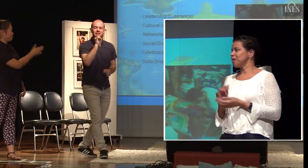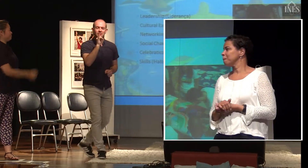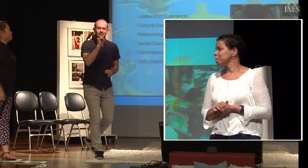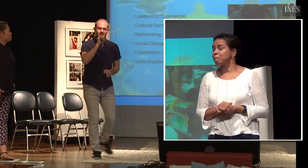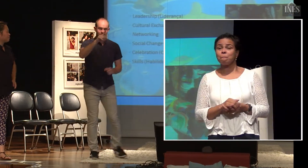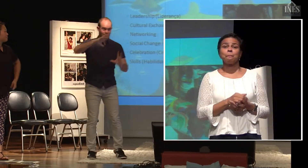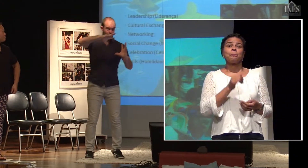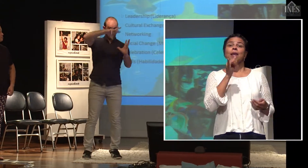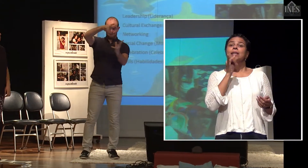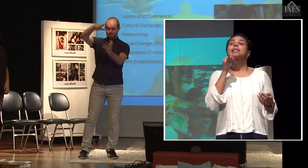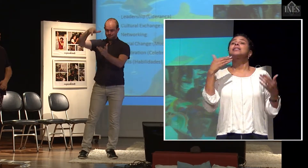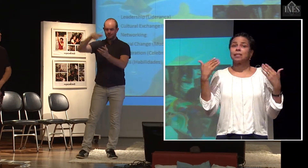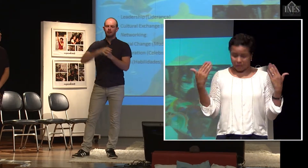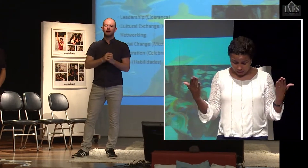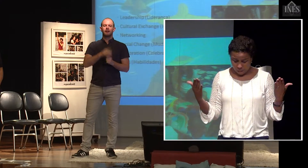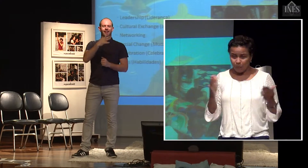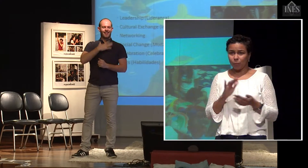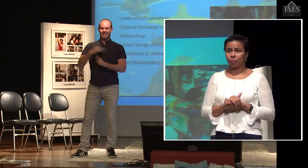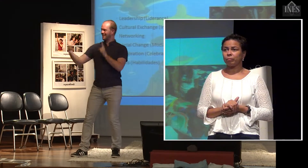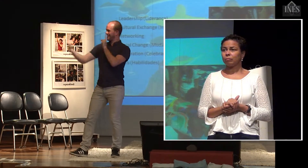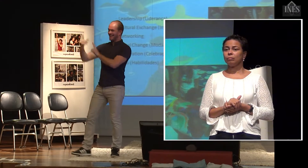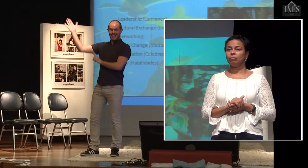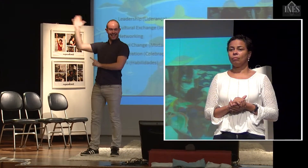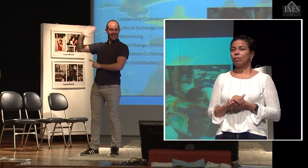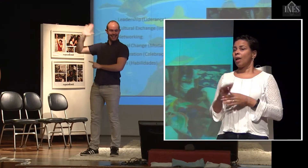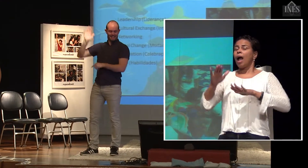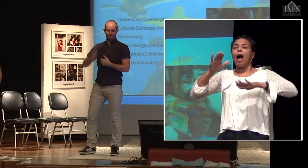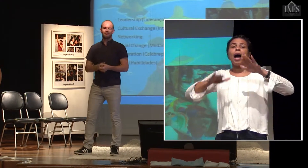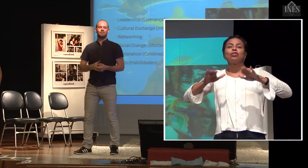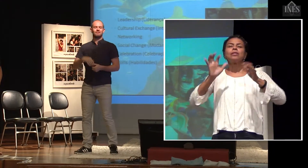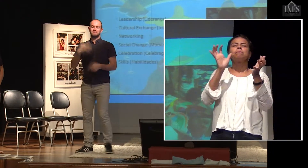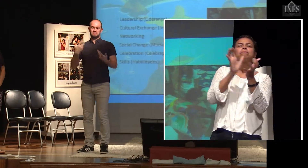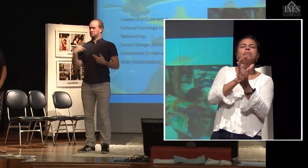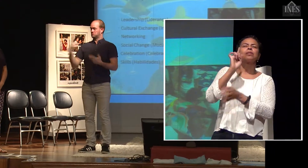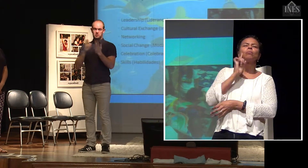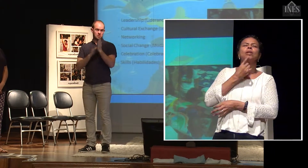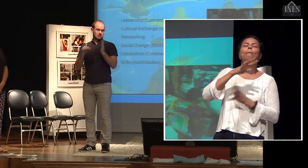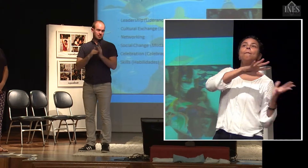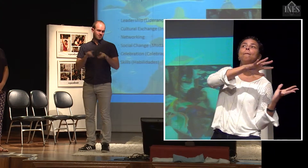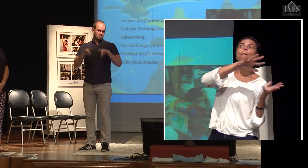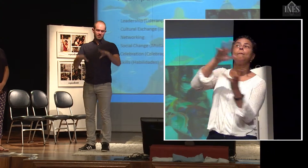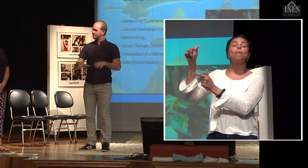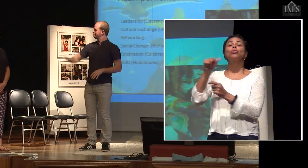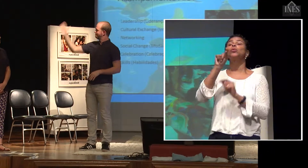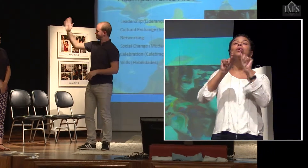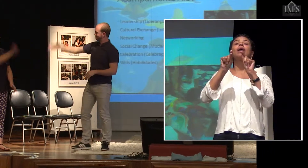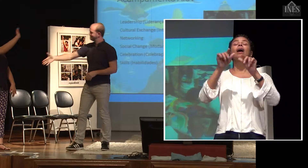Um exemplo disso que a gente está falando. Quando a gente pensa na comunidade surda mundial, às vezes, gente, enquanto Nova